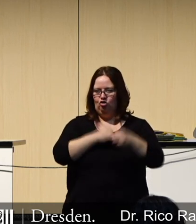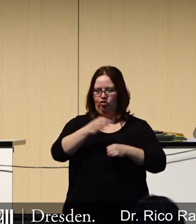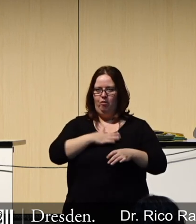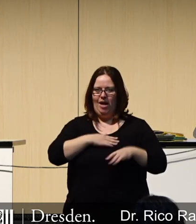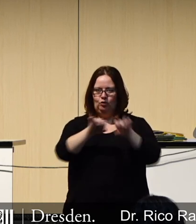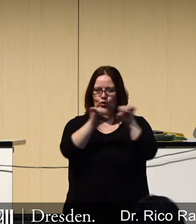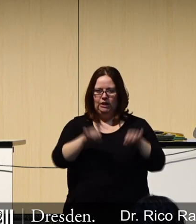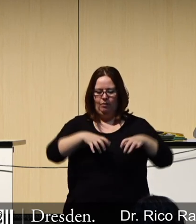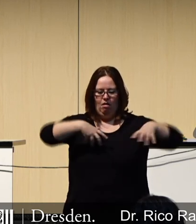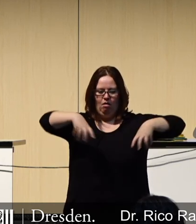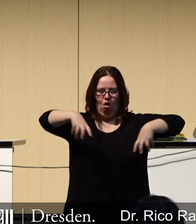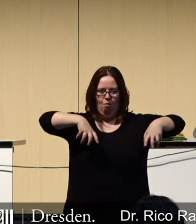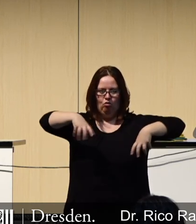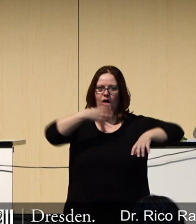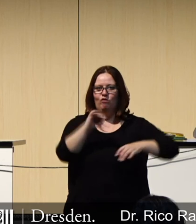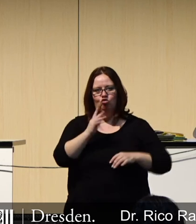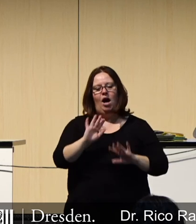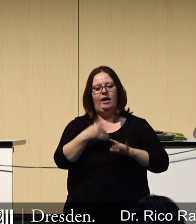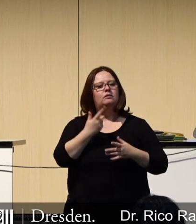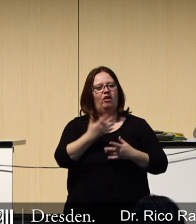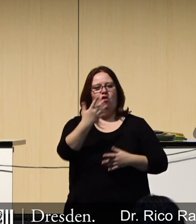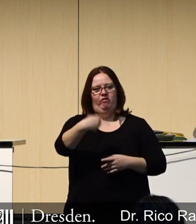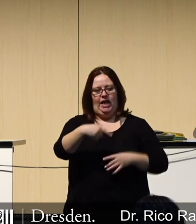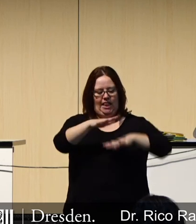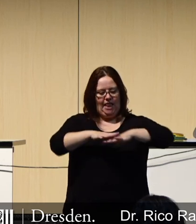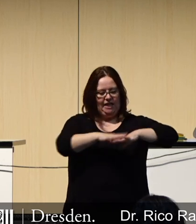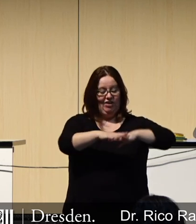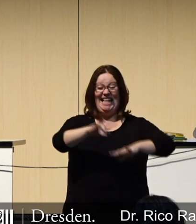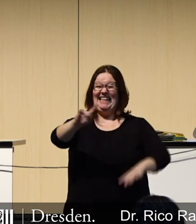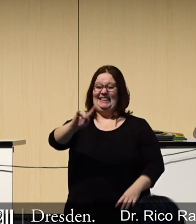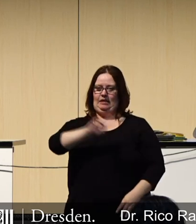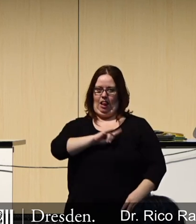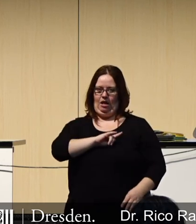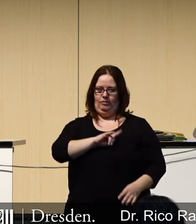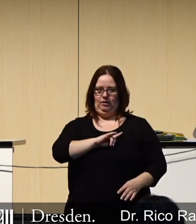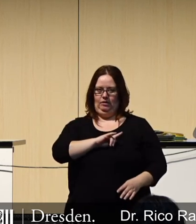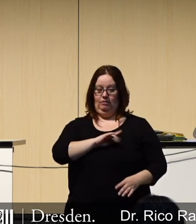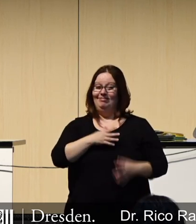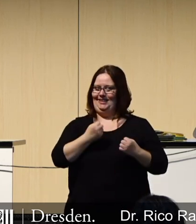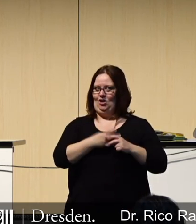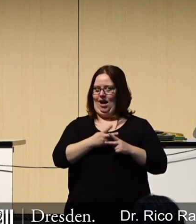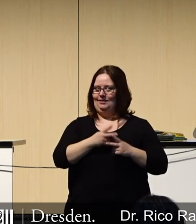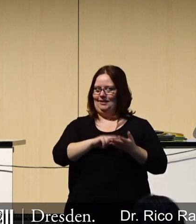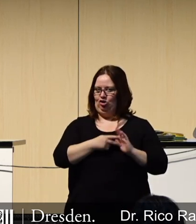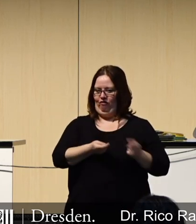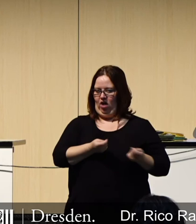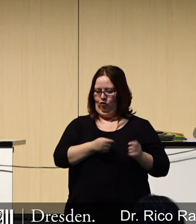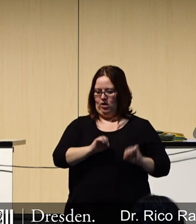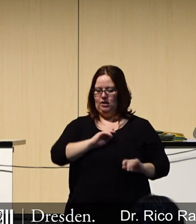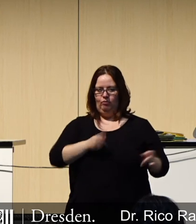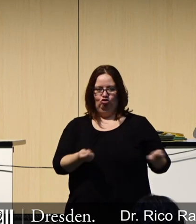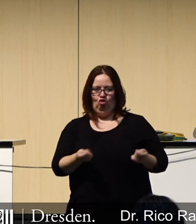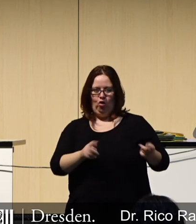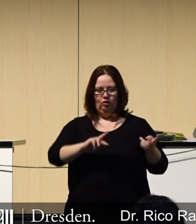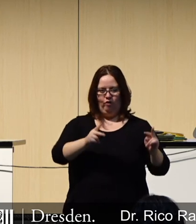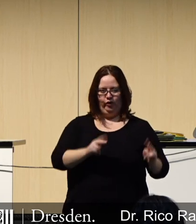Systeme, Roboter, möchte ich ein funktionierendes 5G-Netz haben, das ich selbst sicherheitstechnisch verantworten kann, das ich steuern